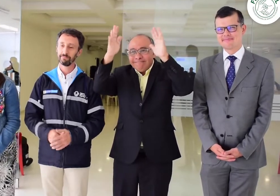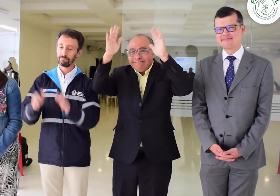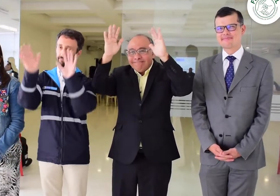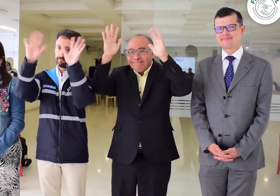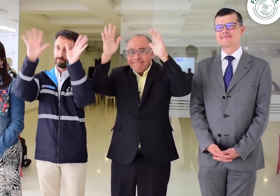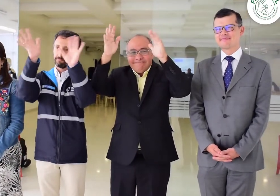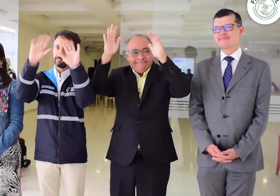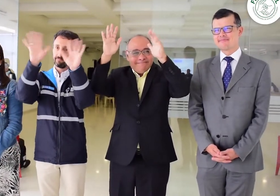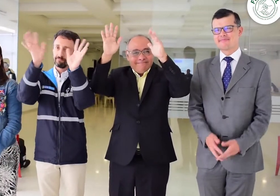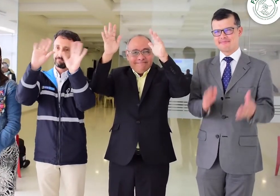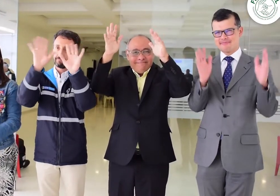todos y todas.